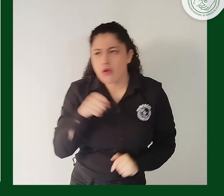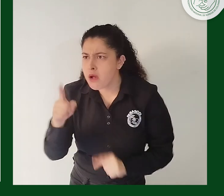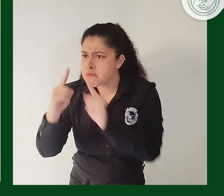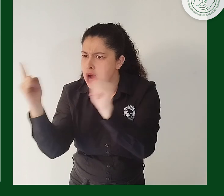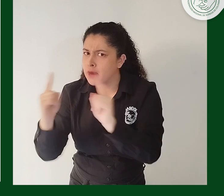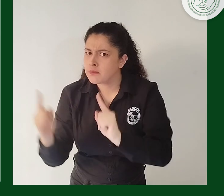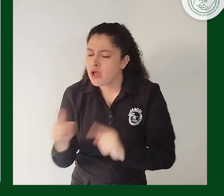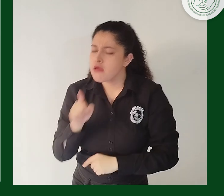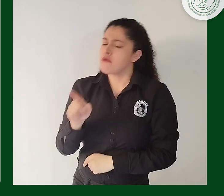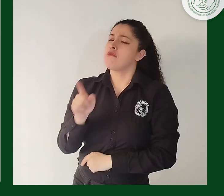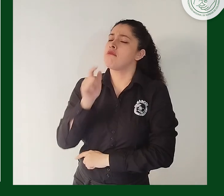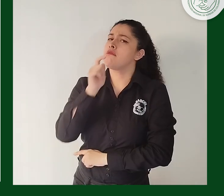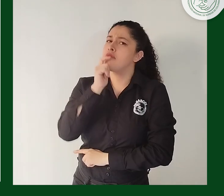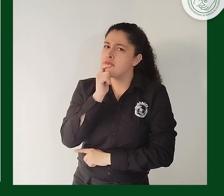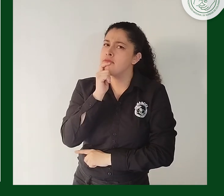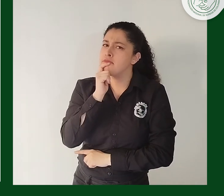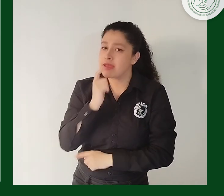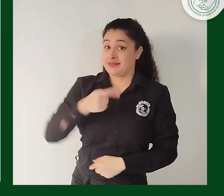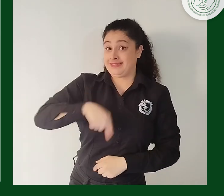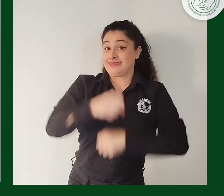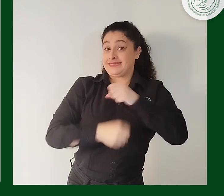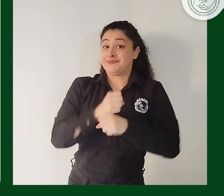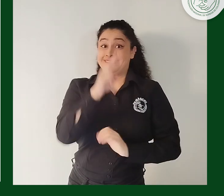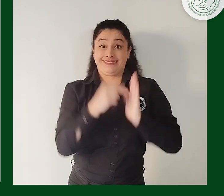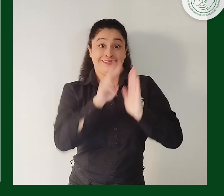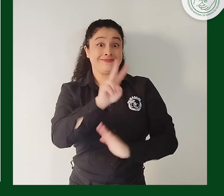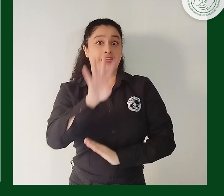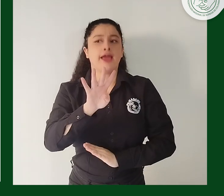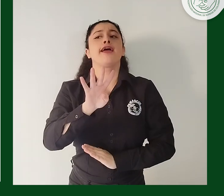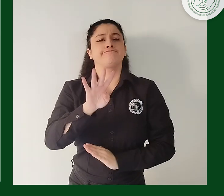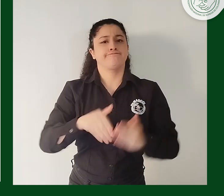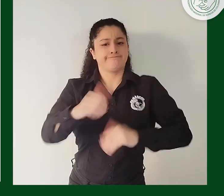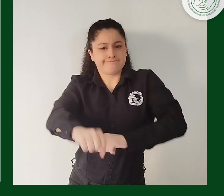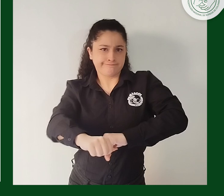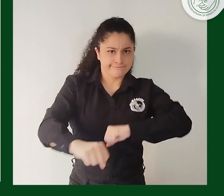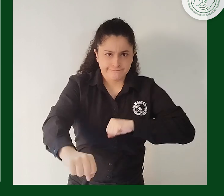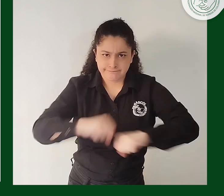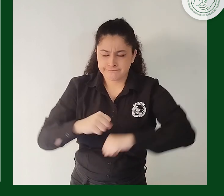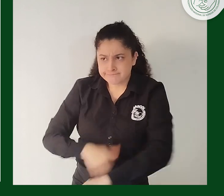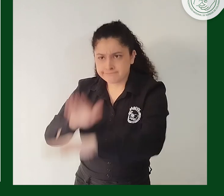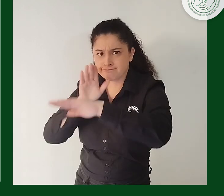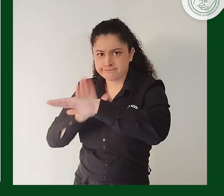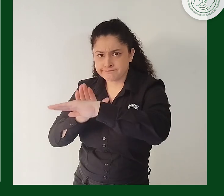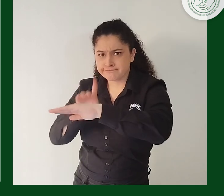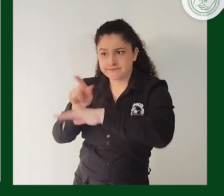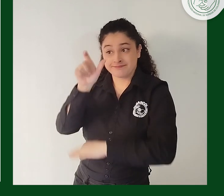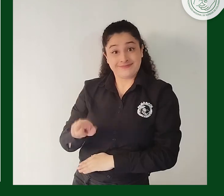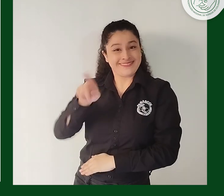Por esta razón, en el año 2024, volvimos a propiciar un encuentro con el senador Carreño,